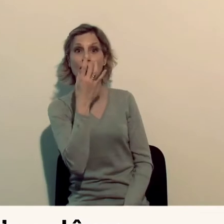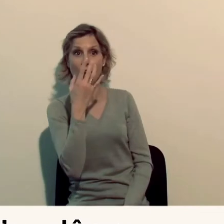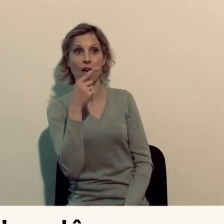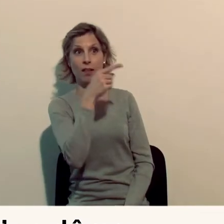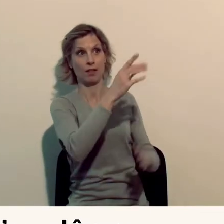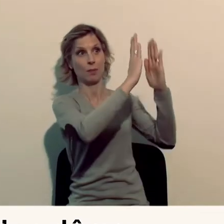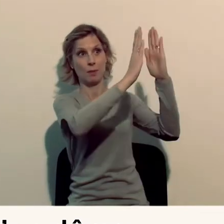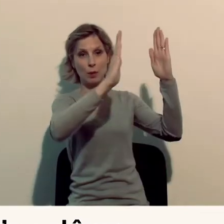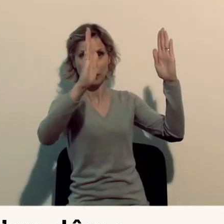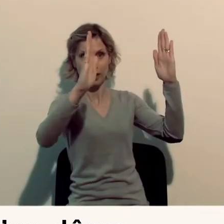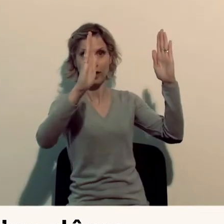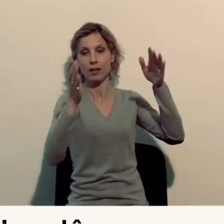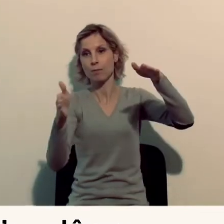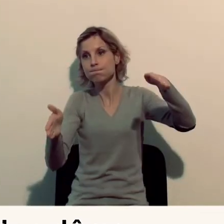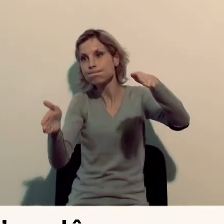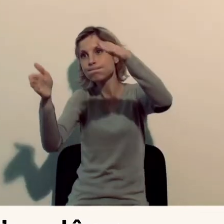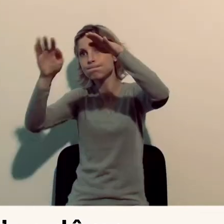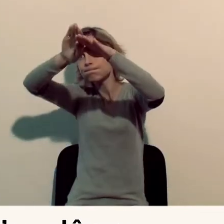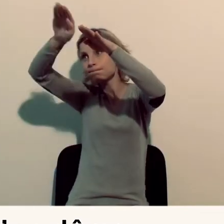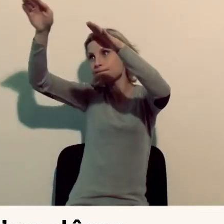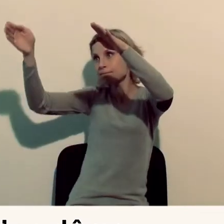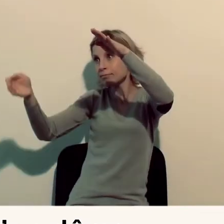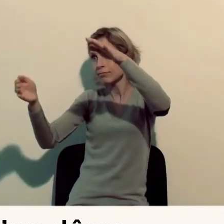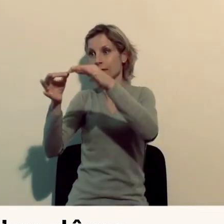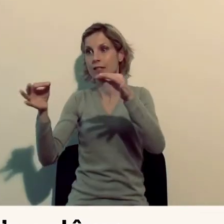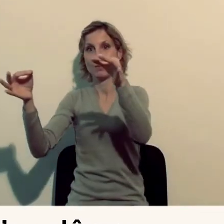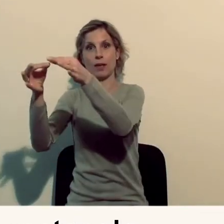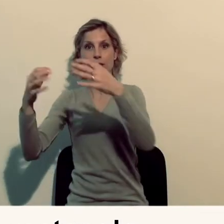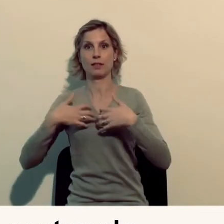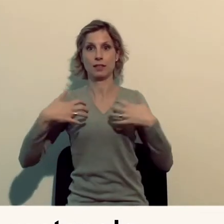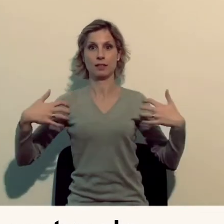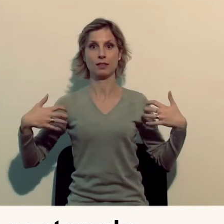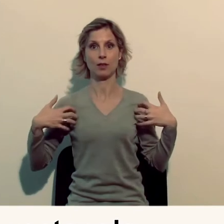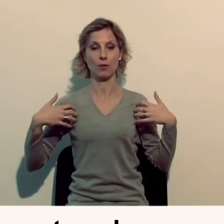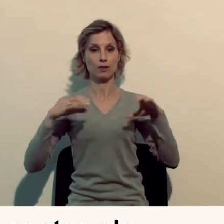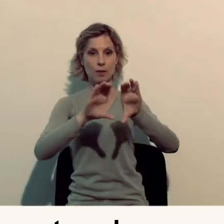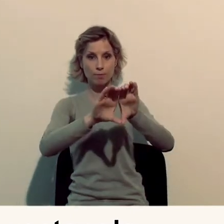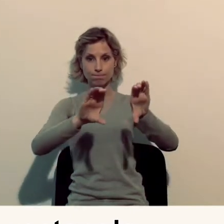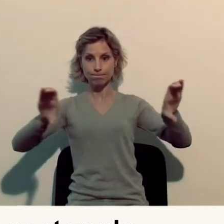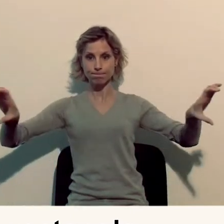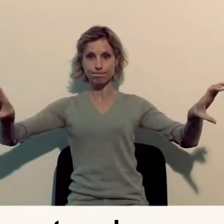surmonté d'un dôme pour l'espace des sciences, et un parallélépipède rectangle pour le musée de Bretagne.